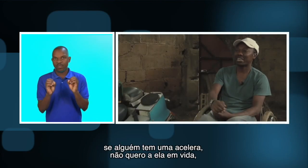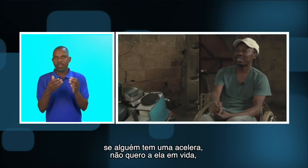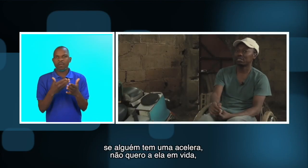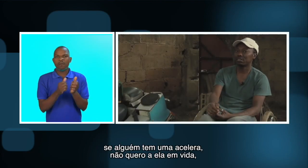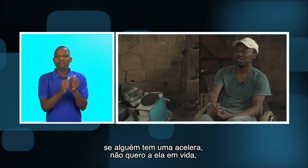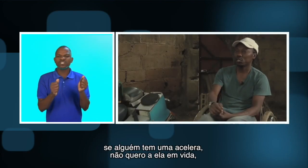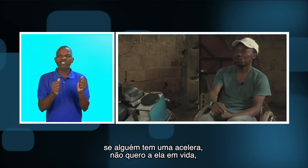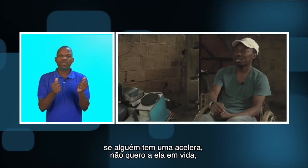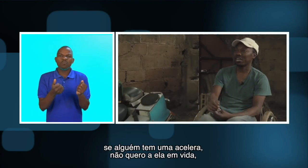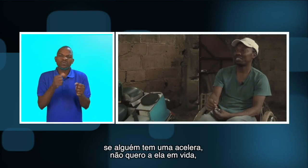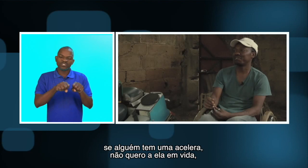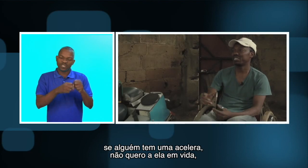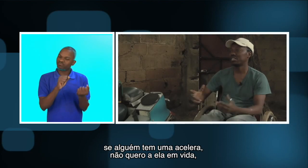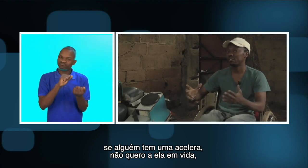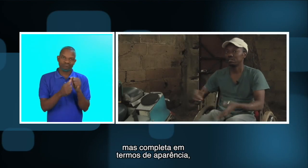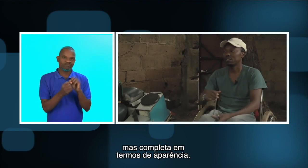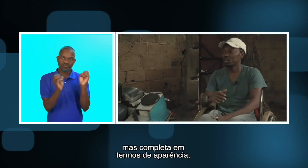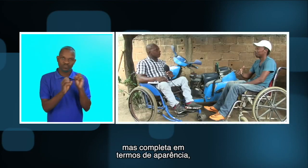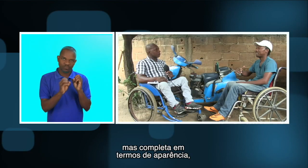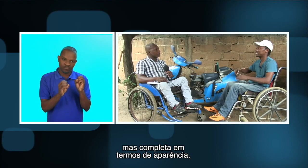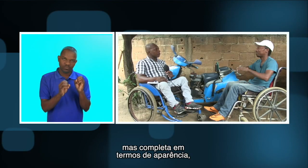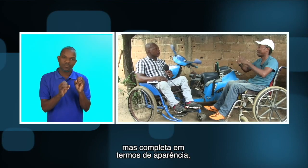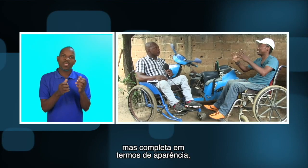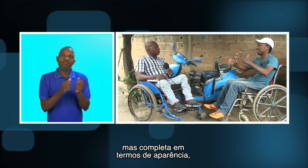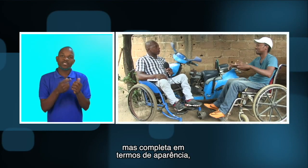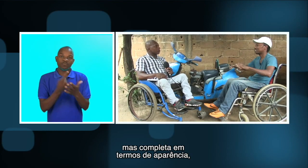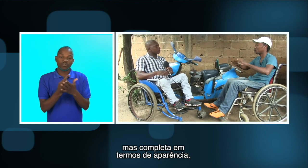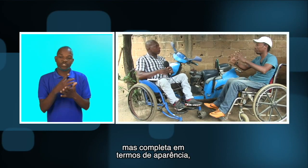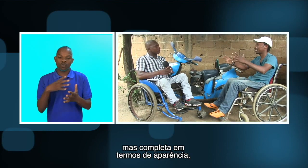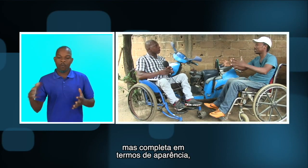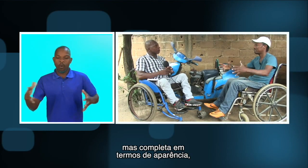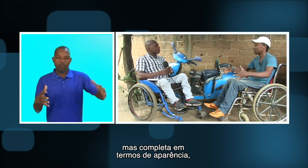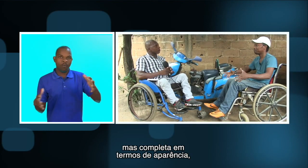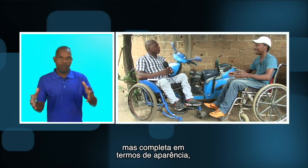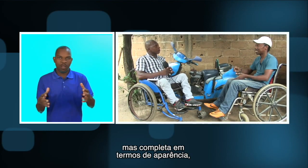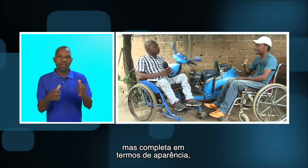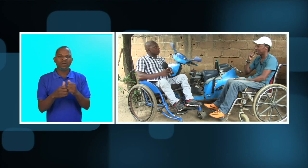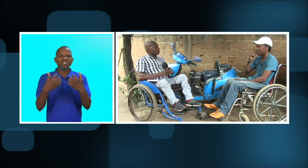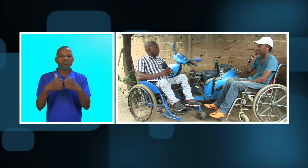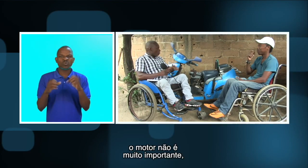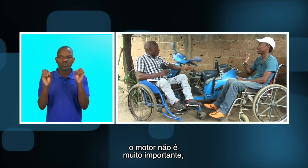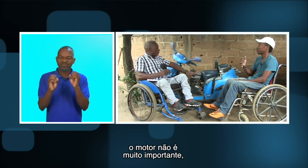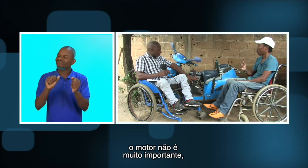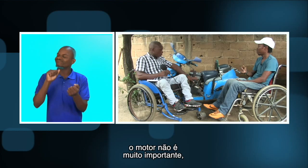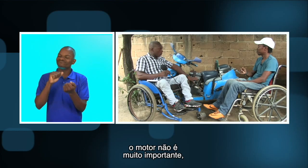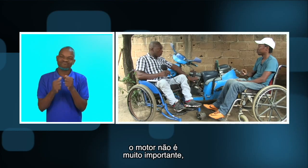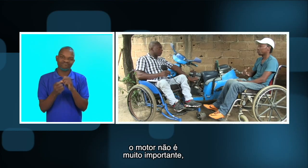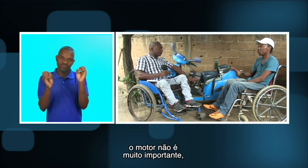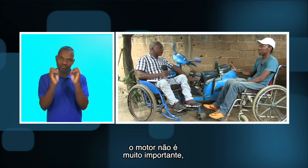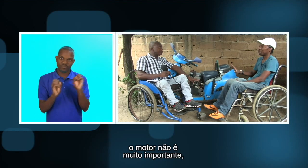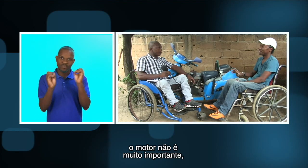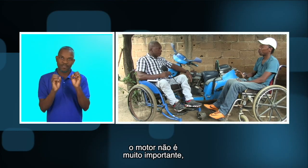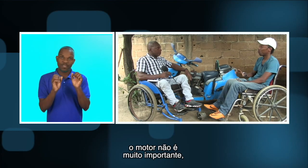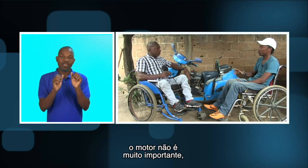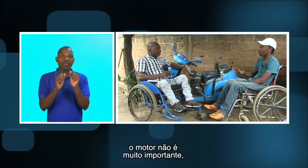uma acelera eu não quero ela em vida quero apenas a aparência ela tem que estar completa em termos de aparência mas com o motor